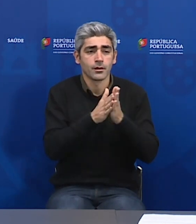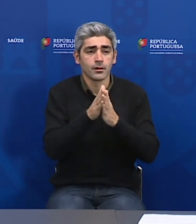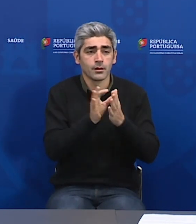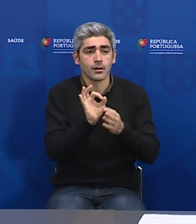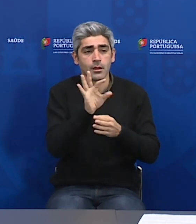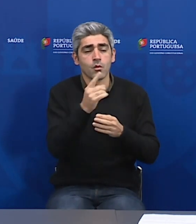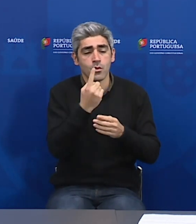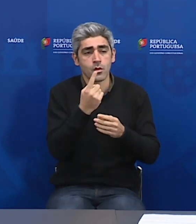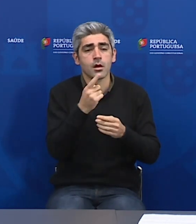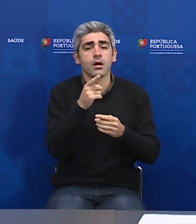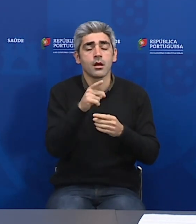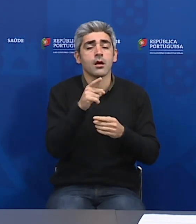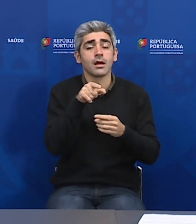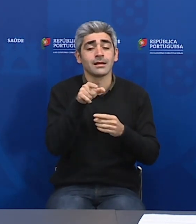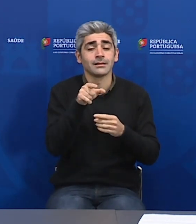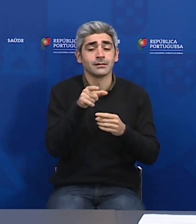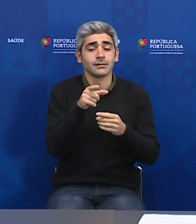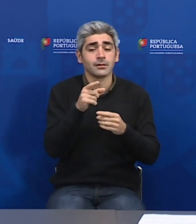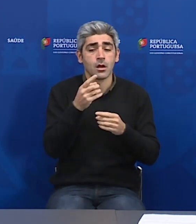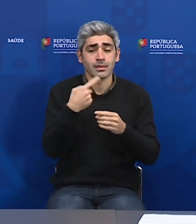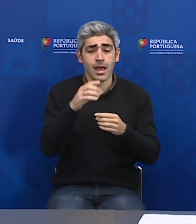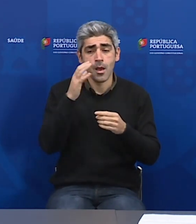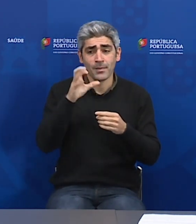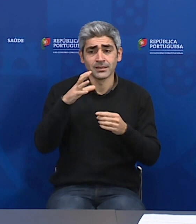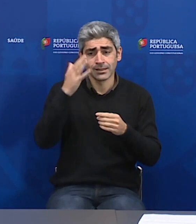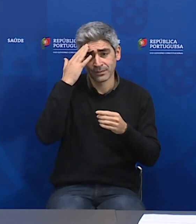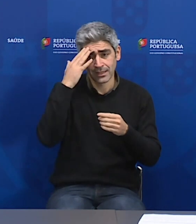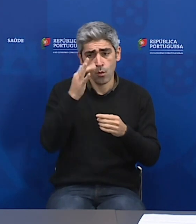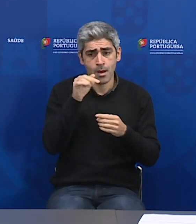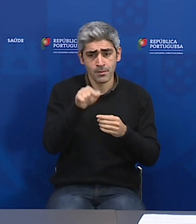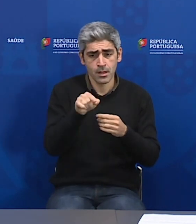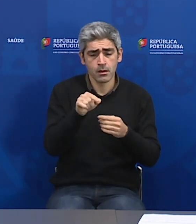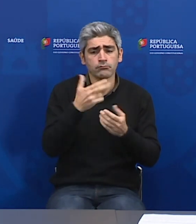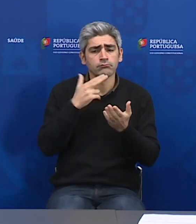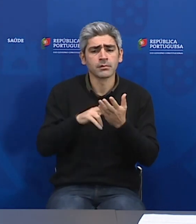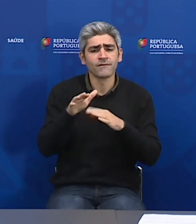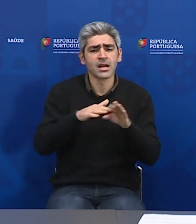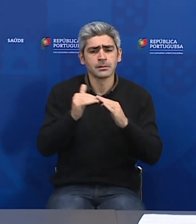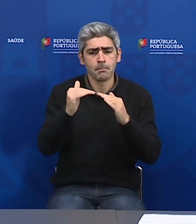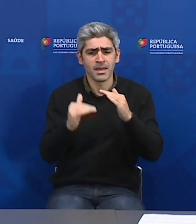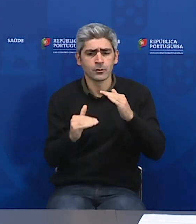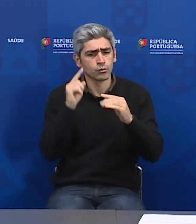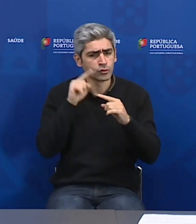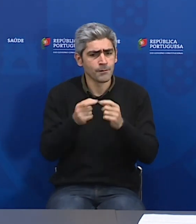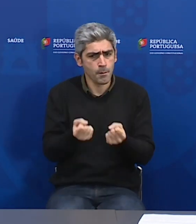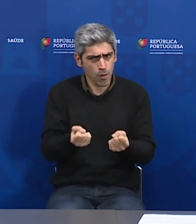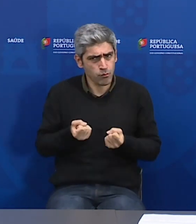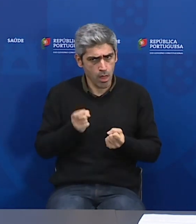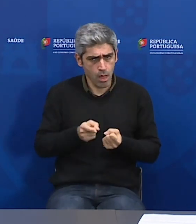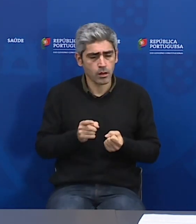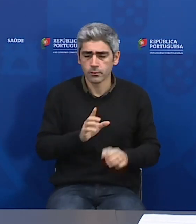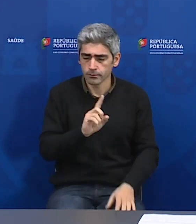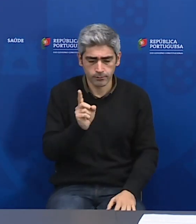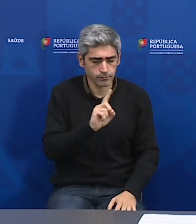para perguntar uma coisa. Se, efetivamente, o país tem que começar a fazer 4 mil testes por dia, porquê é Sr. Secretário de Estado, só estamos a fazer 2 mil, estamos a poupar? Não, não estamos a poupar.